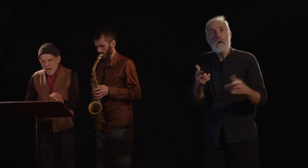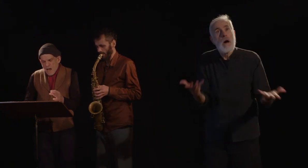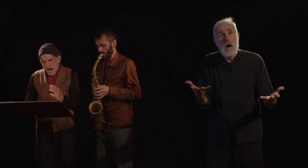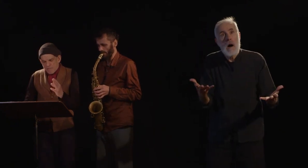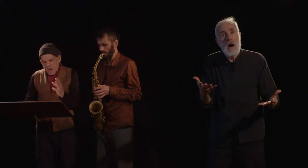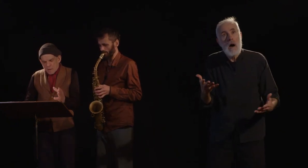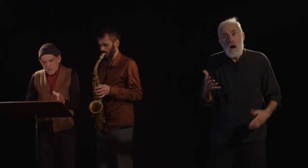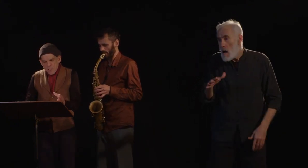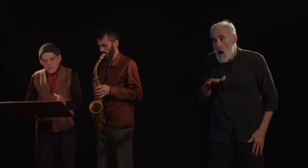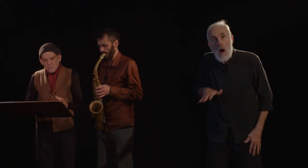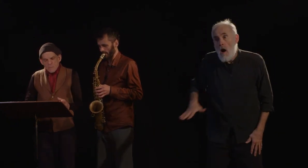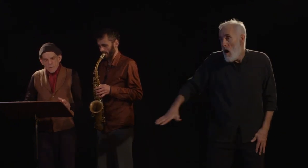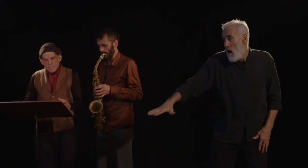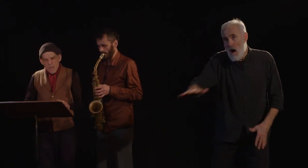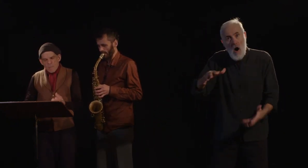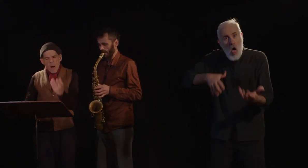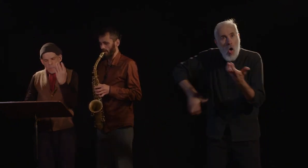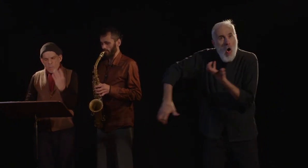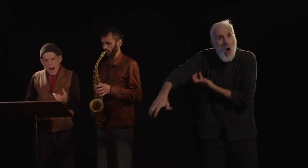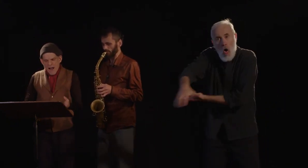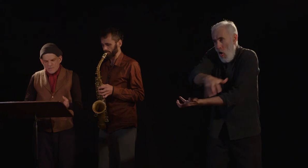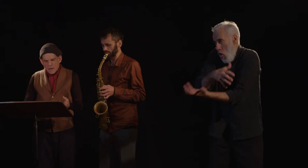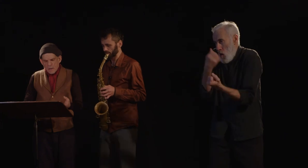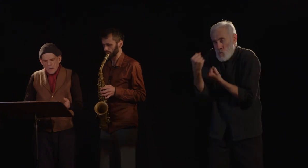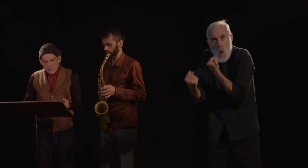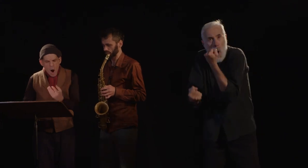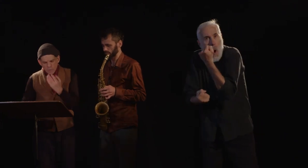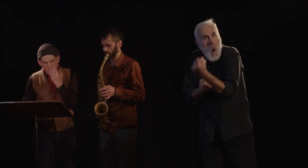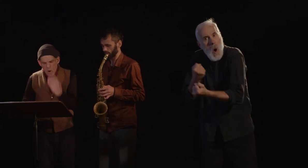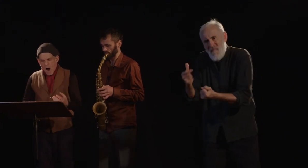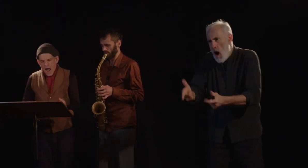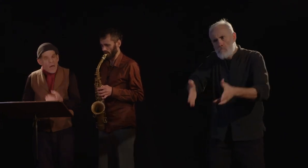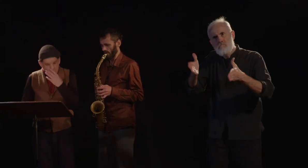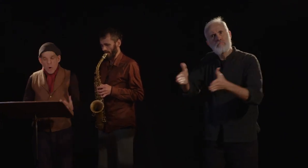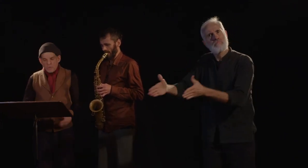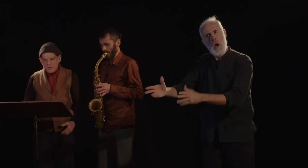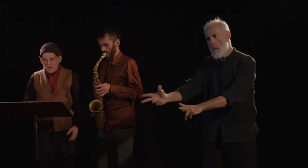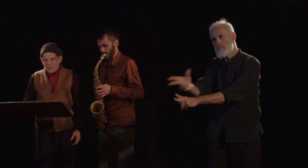raffermi n'a point pour base l'ordre moral consolidé.